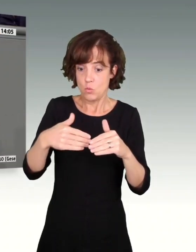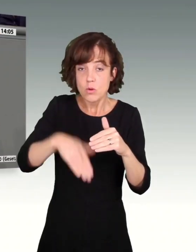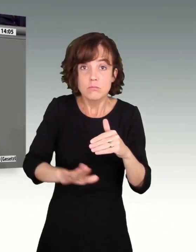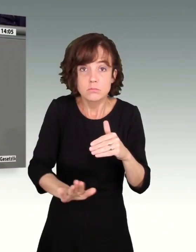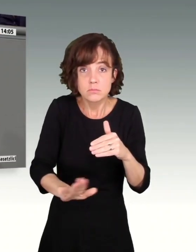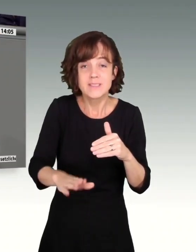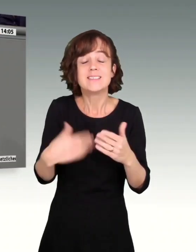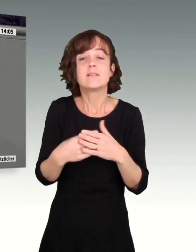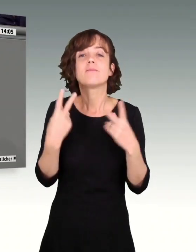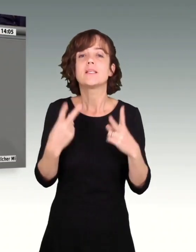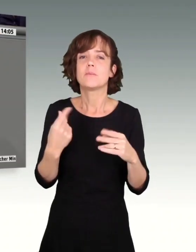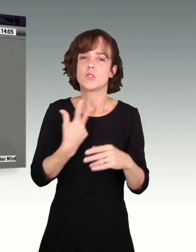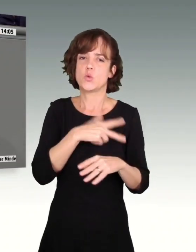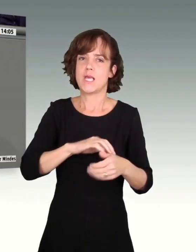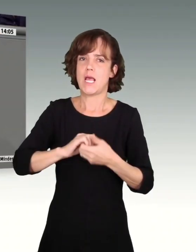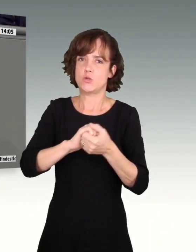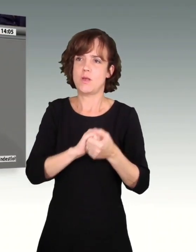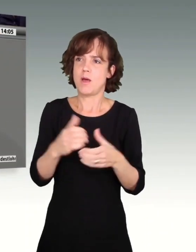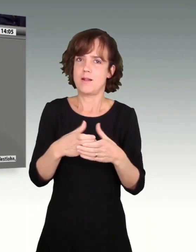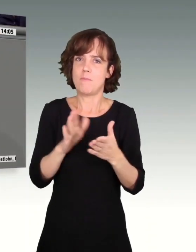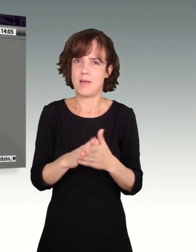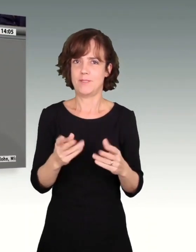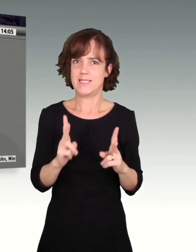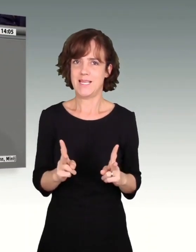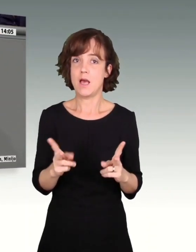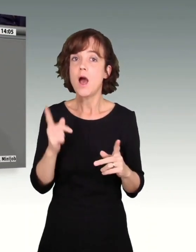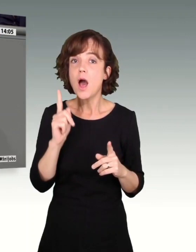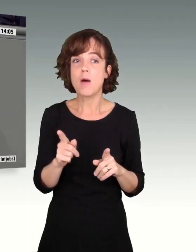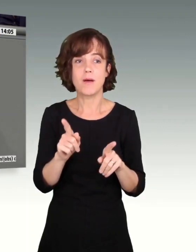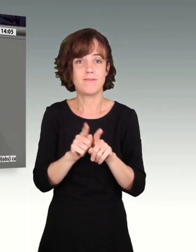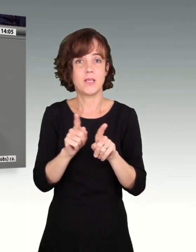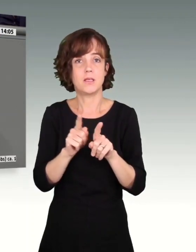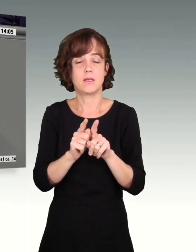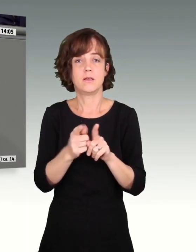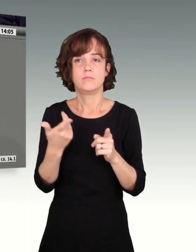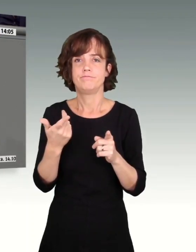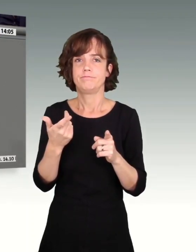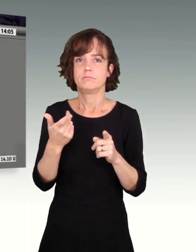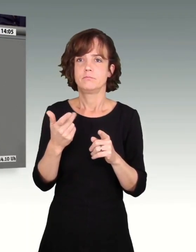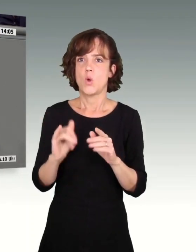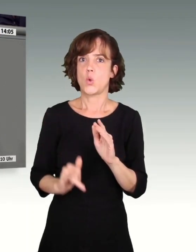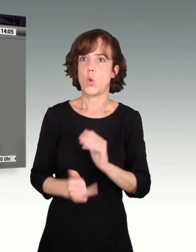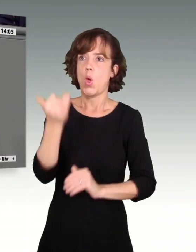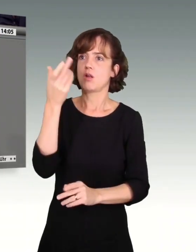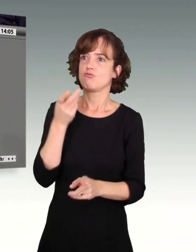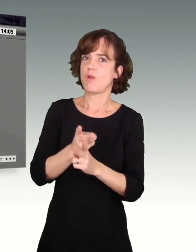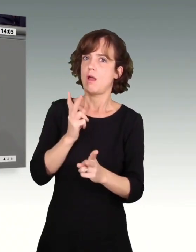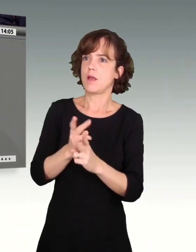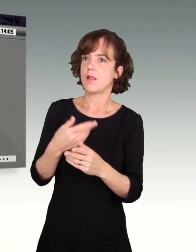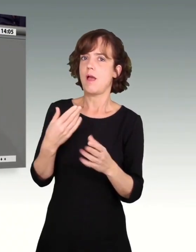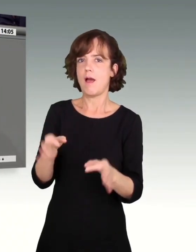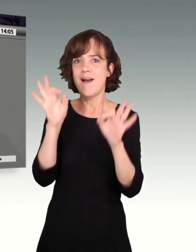den sozialen Zusammenhalt in diesem Land zu sichern. Aber es ist nicht der Goldstandard, sondern der